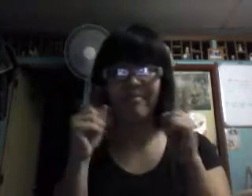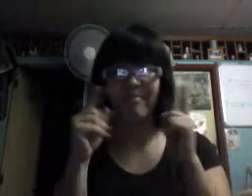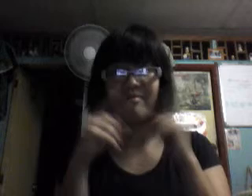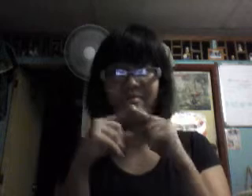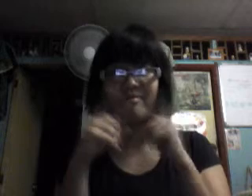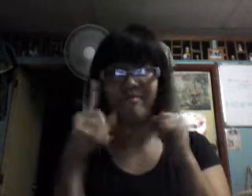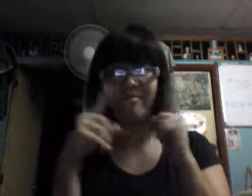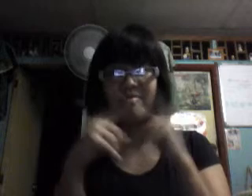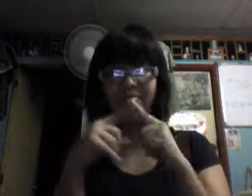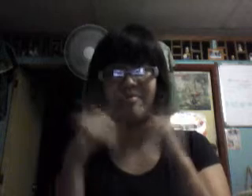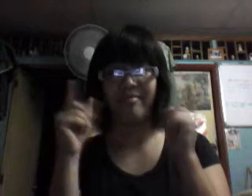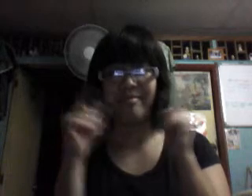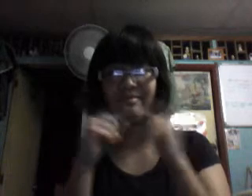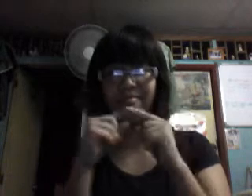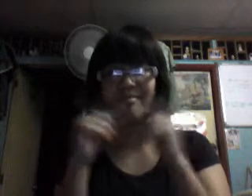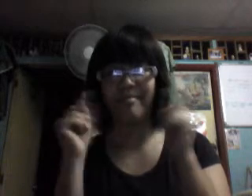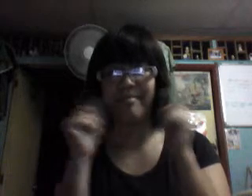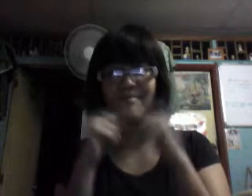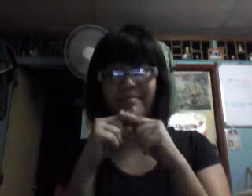혼자 내버려 두지 않기로